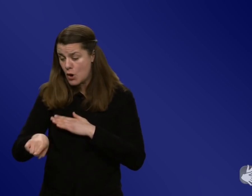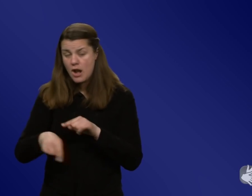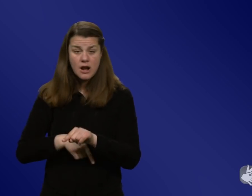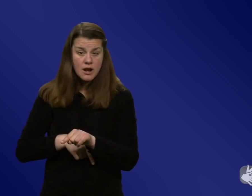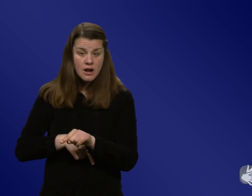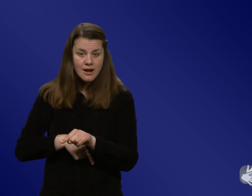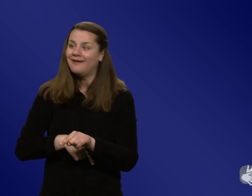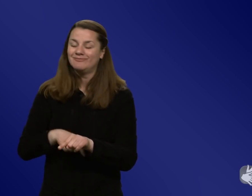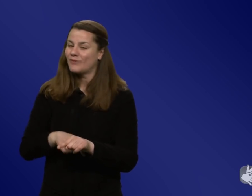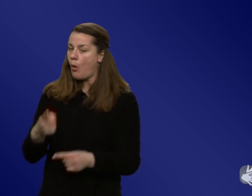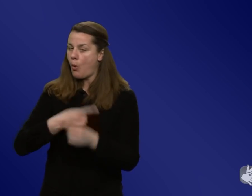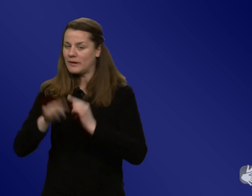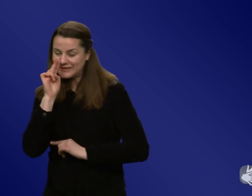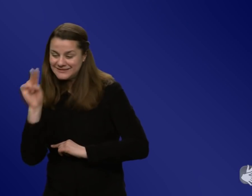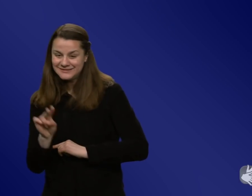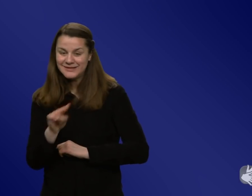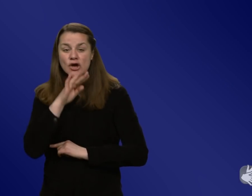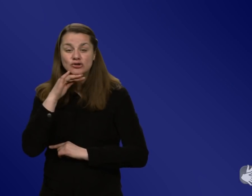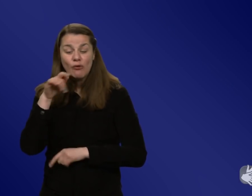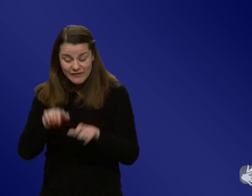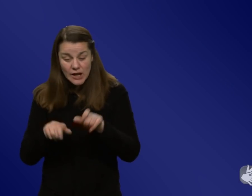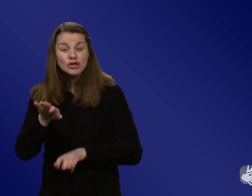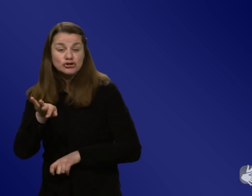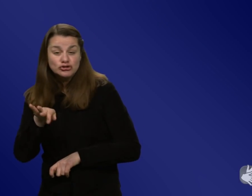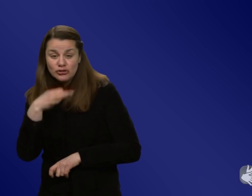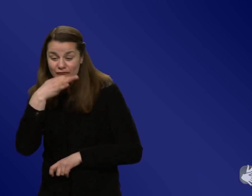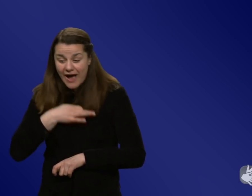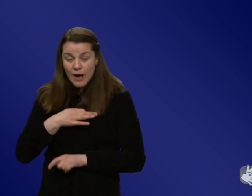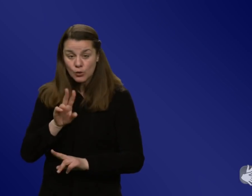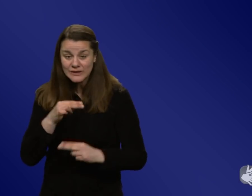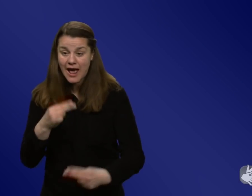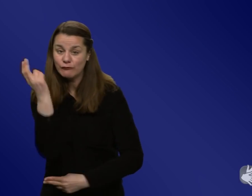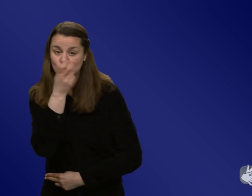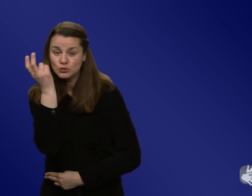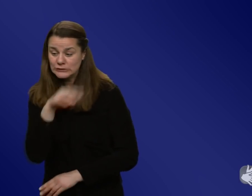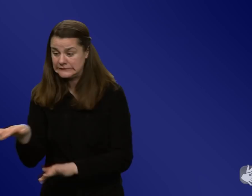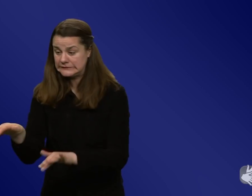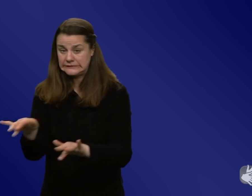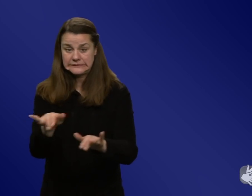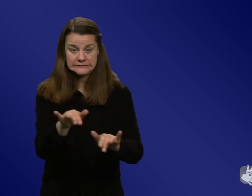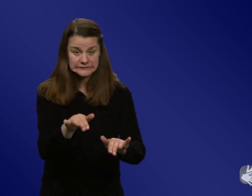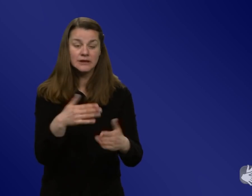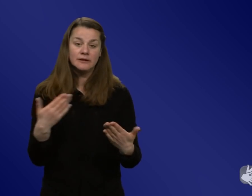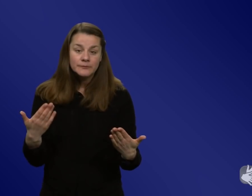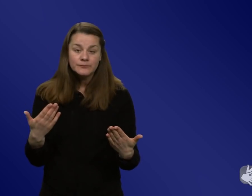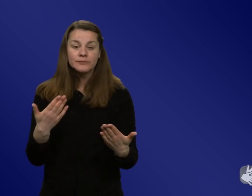viele Leute haben diese Frage und suchen auf diese Frage eine Antwort. Ich glaube, was wir hier in dem Umgang mit